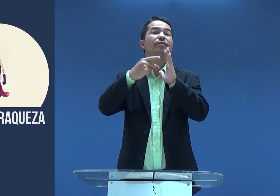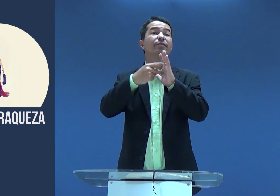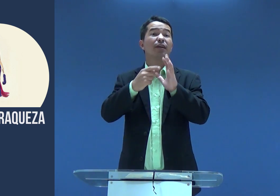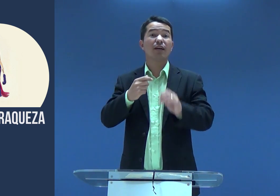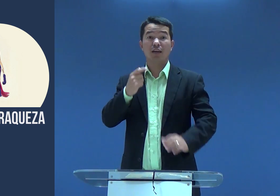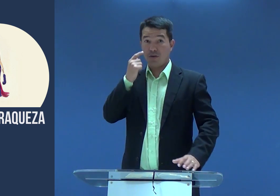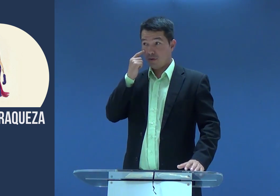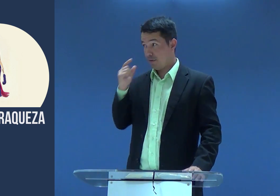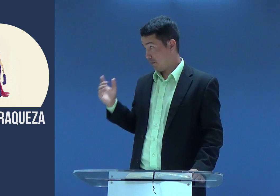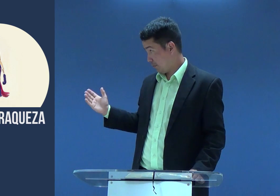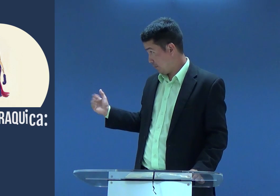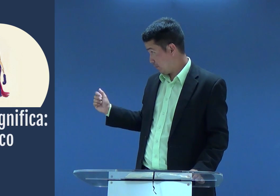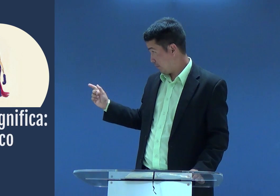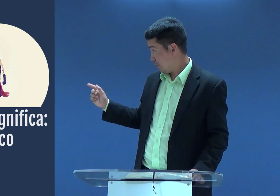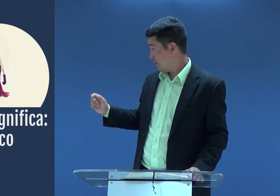Sabe o que significa Dalila?